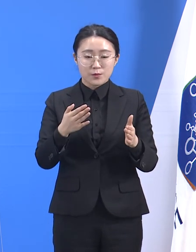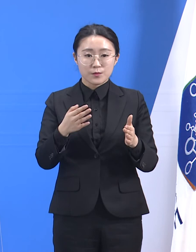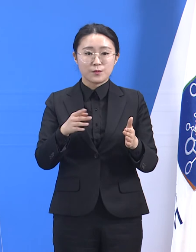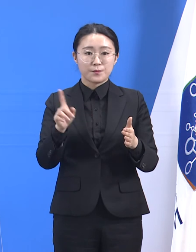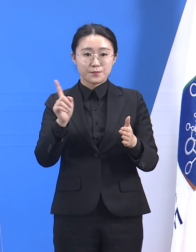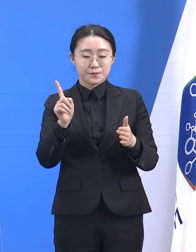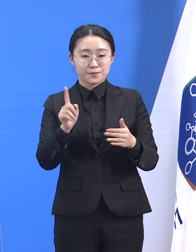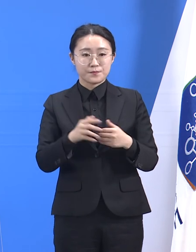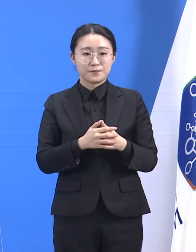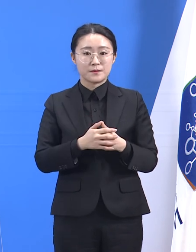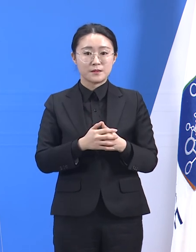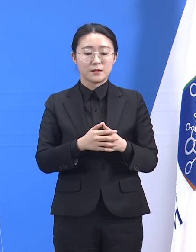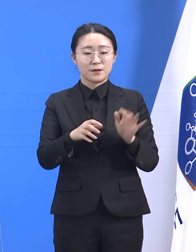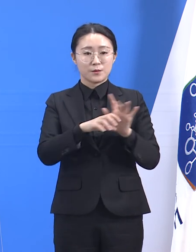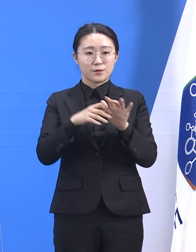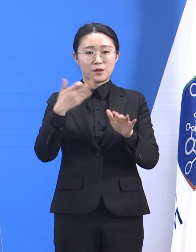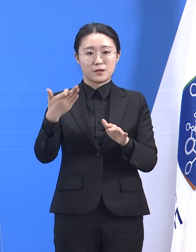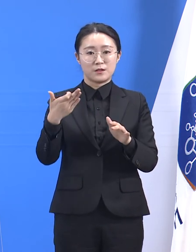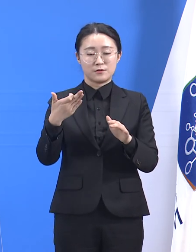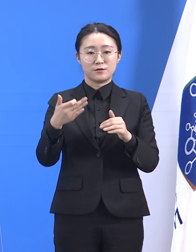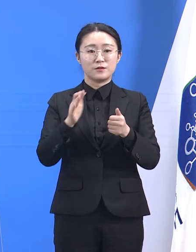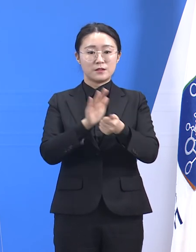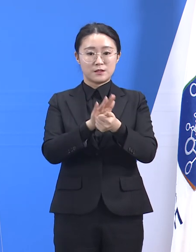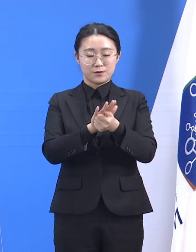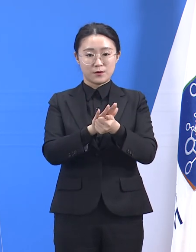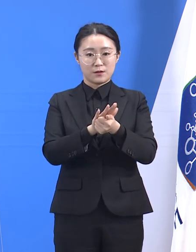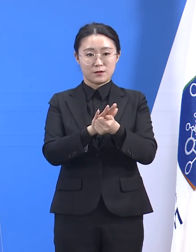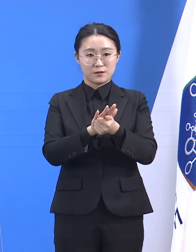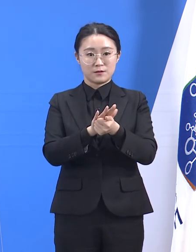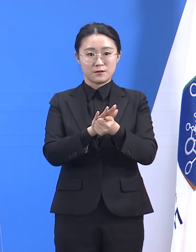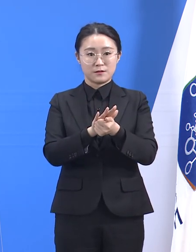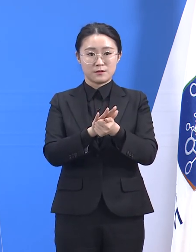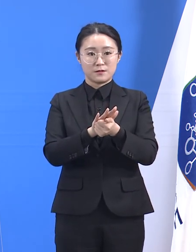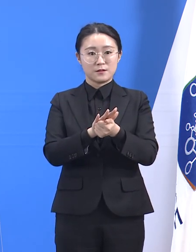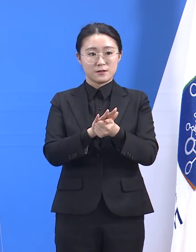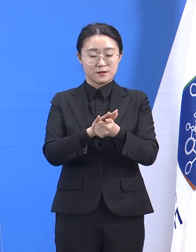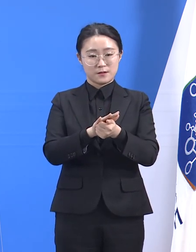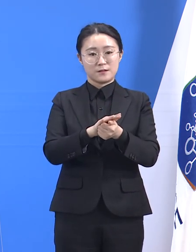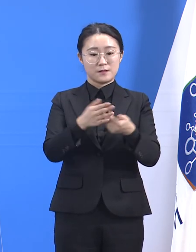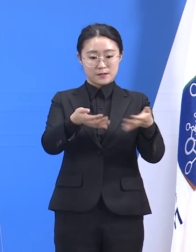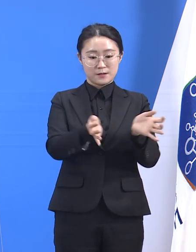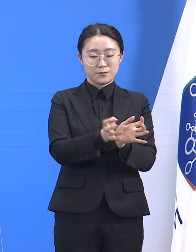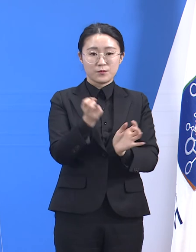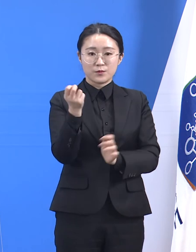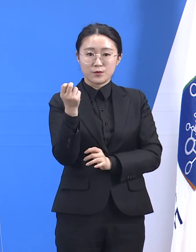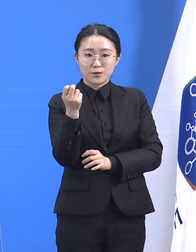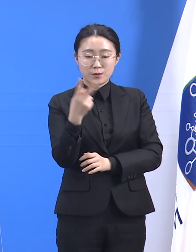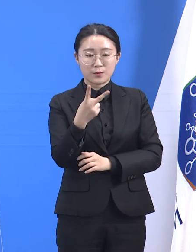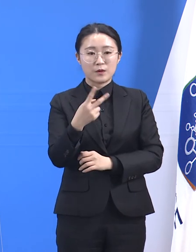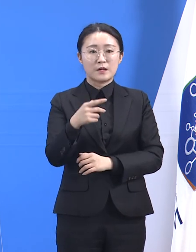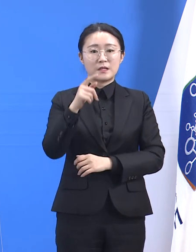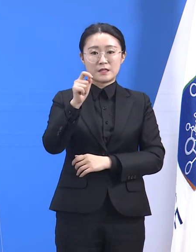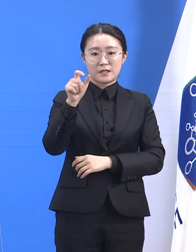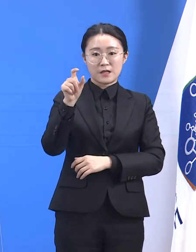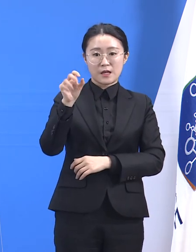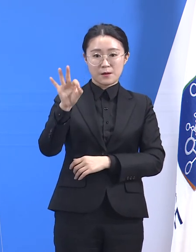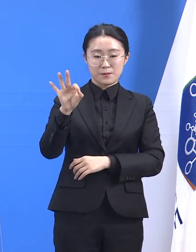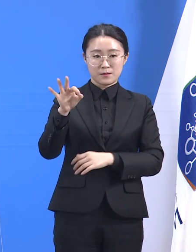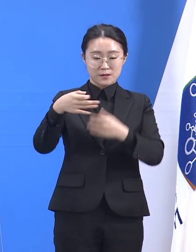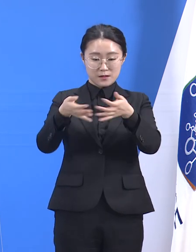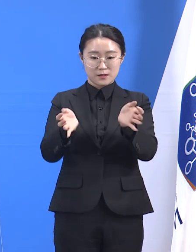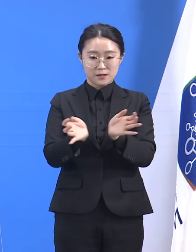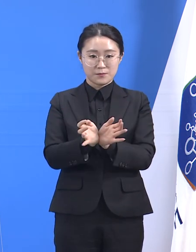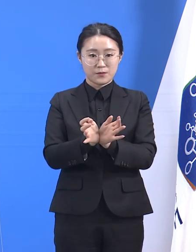코로나19 진료 네트워크 협의회 경기도의 의료자원 TF팀 그리고 코로나19 백신 전략